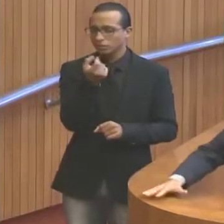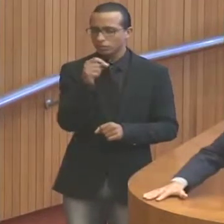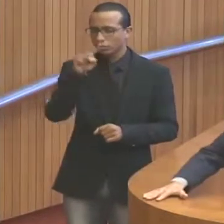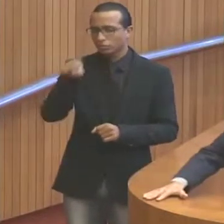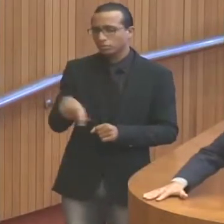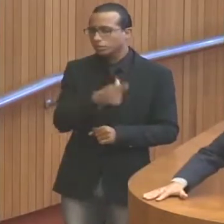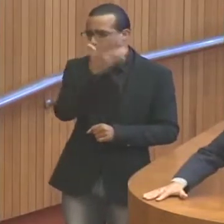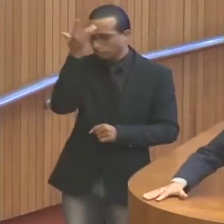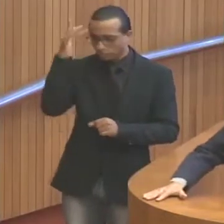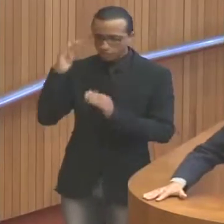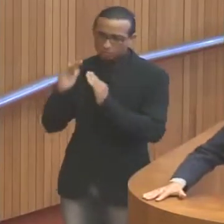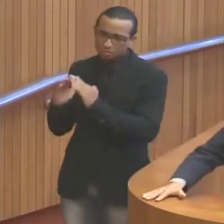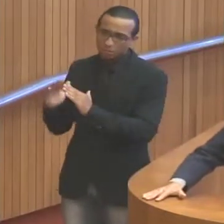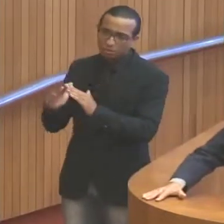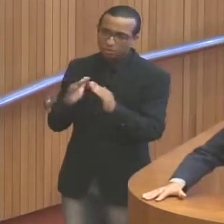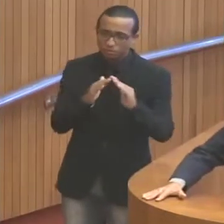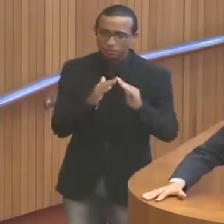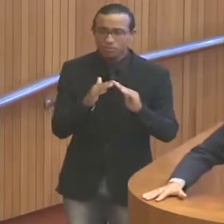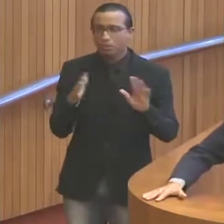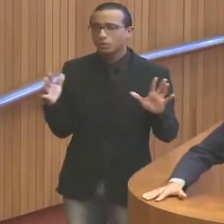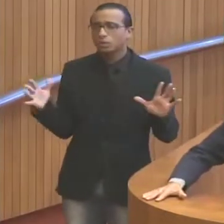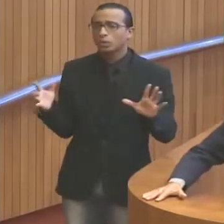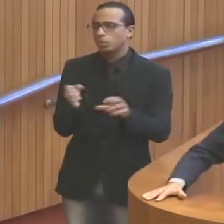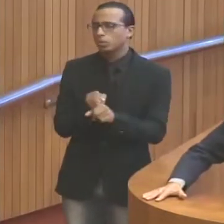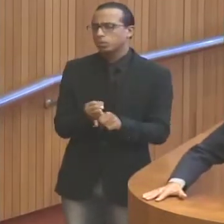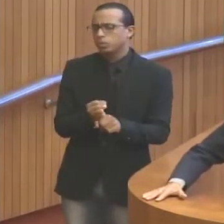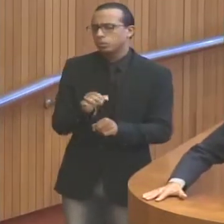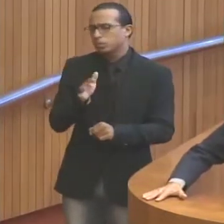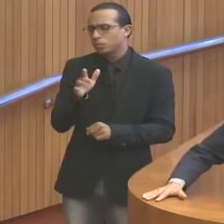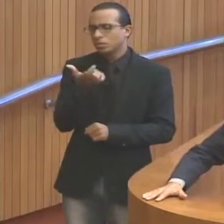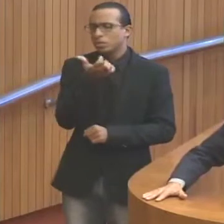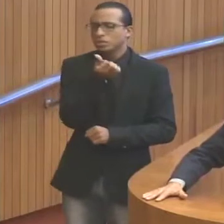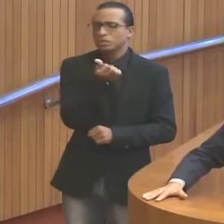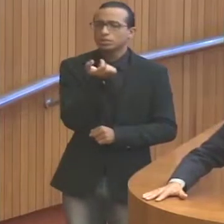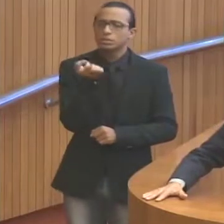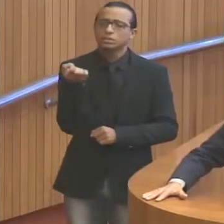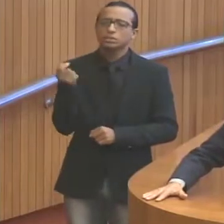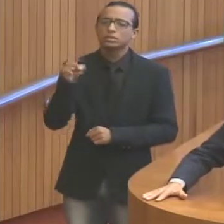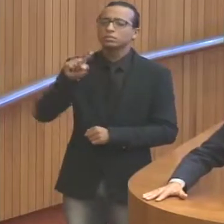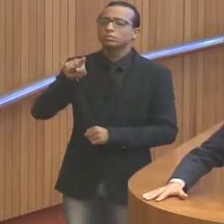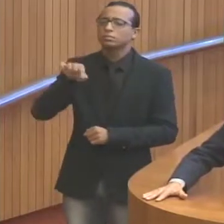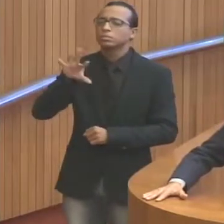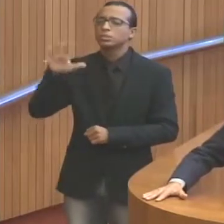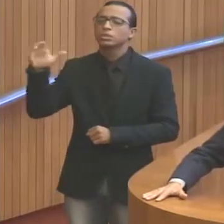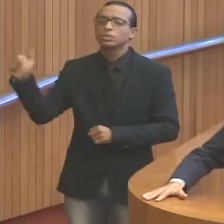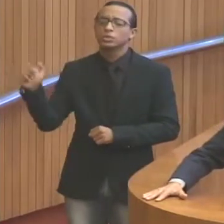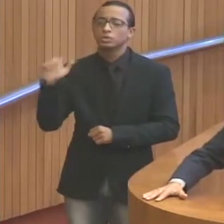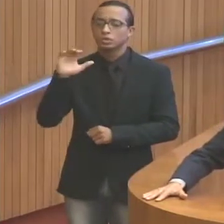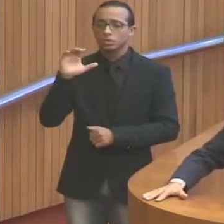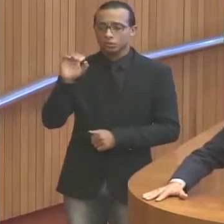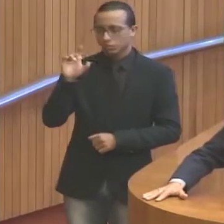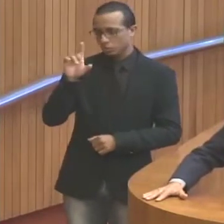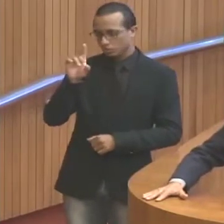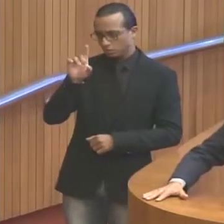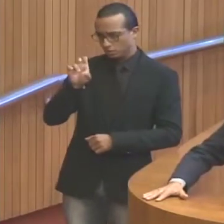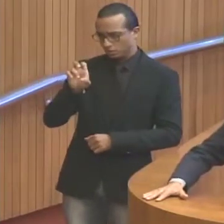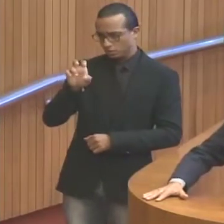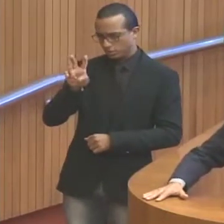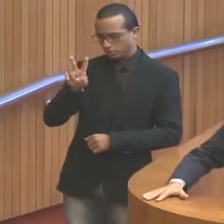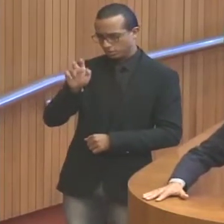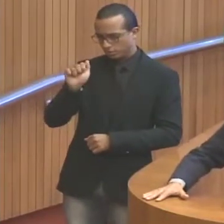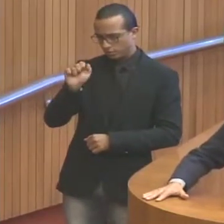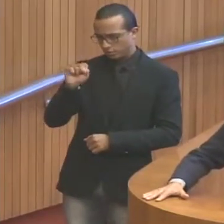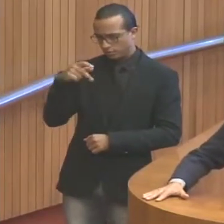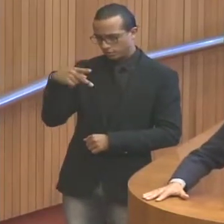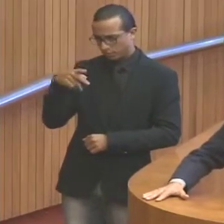mil habitantes. São praticamente 600 milhões que a Codevasp, que foi